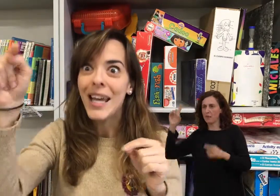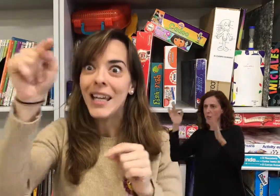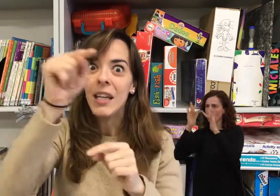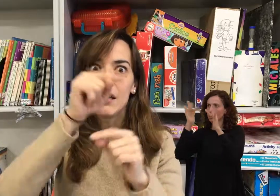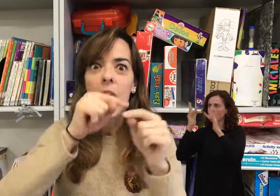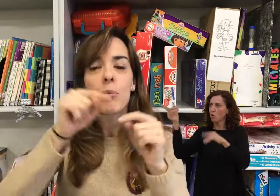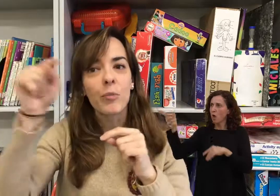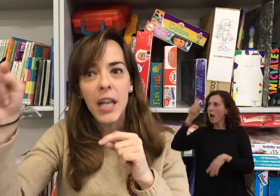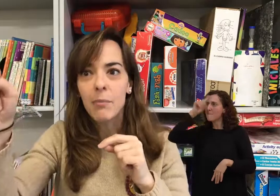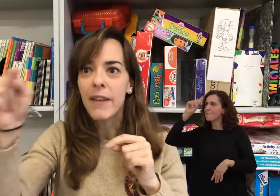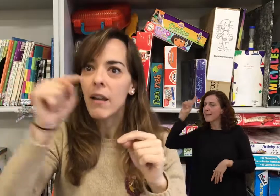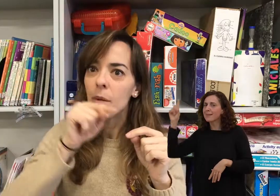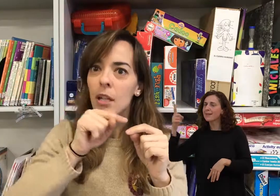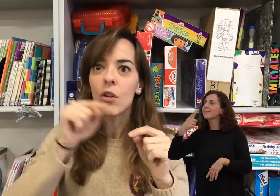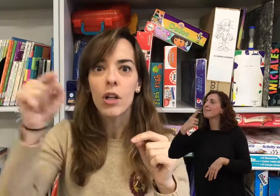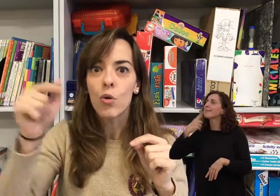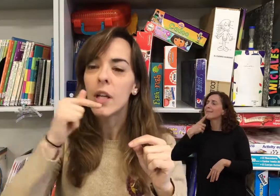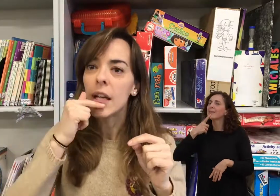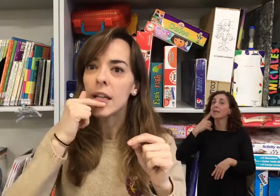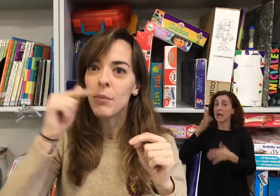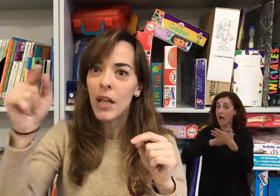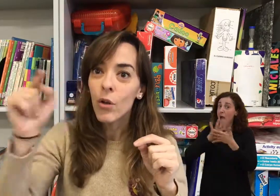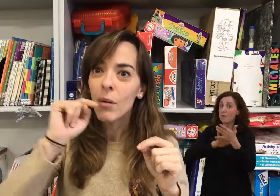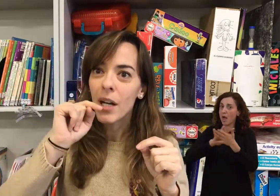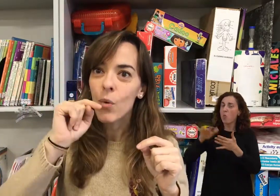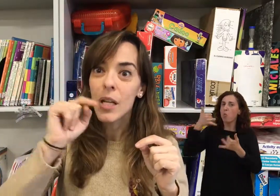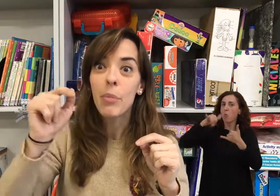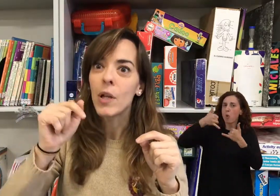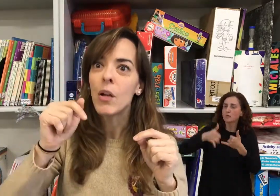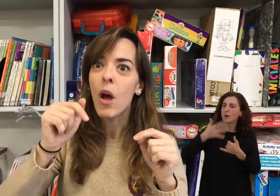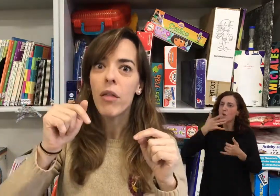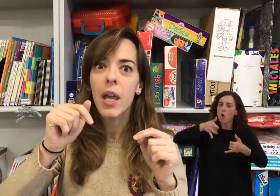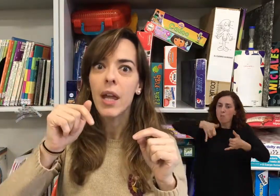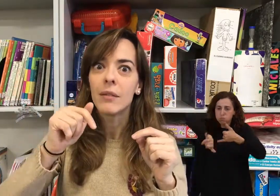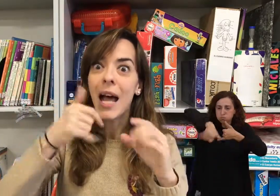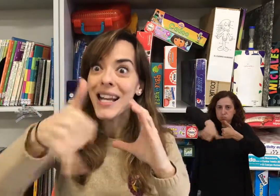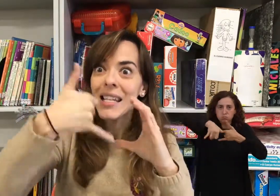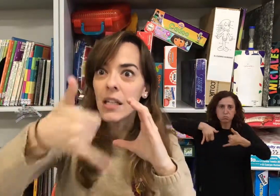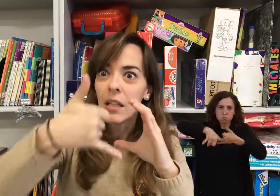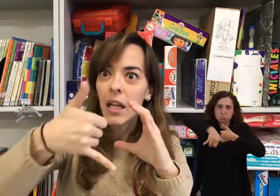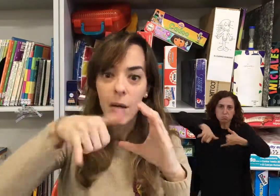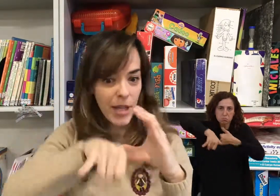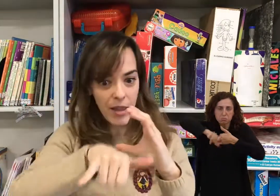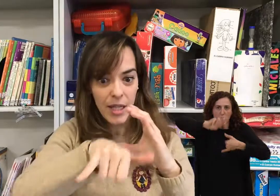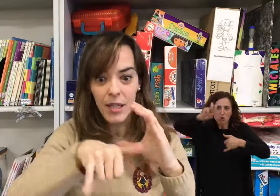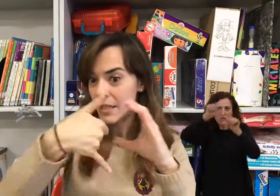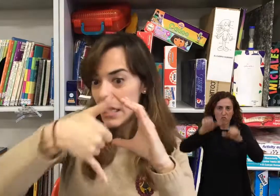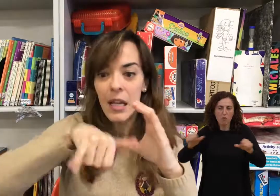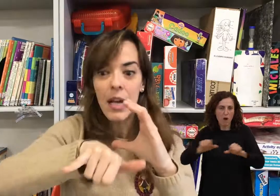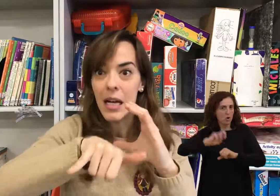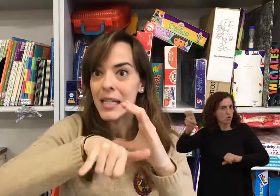y, ah, pues mira, en Madrid he venido, y resulta que allí también han oído hablar de WhatsApp, pero allí lo hacen así, en vez de así, así, así.